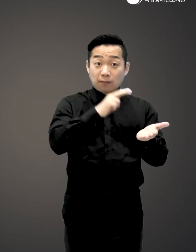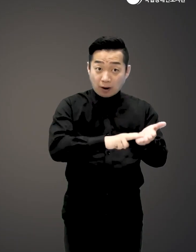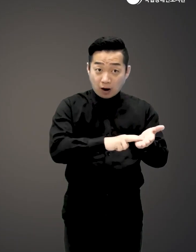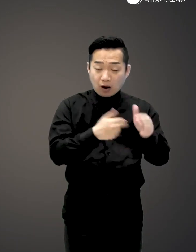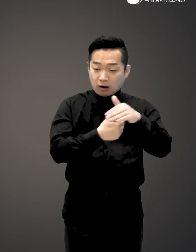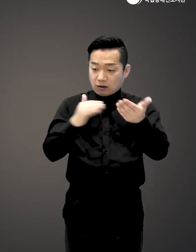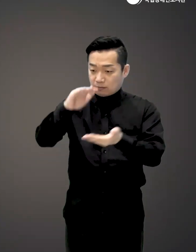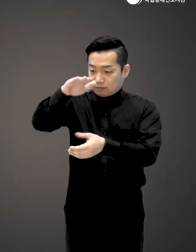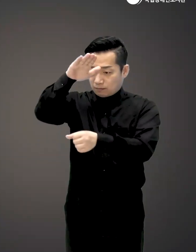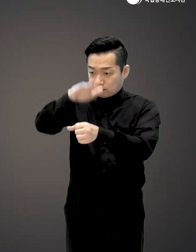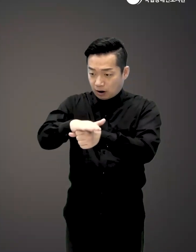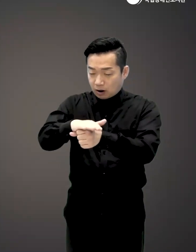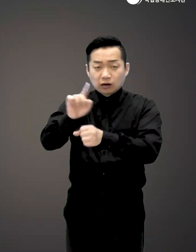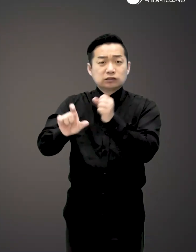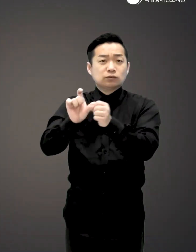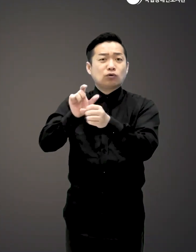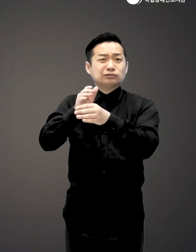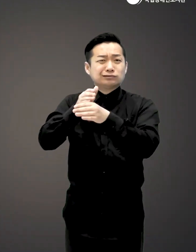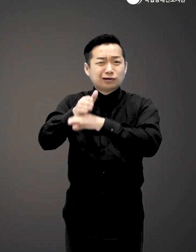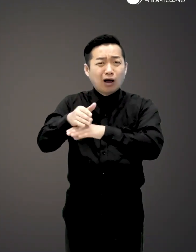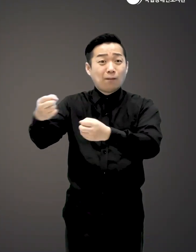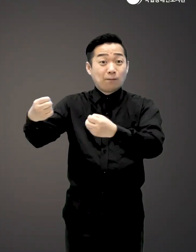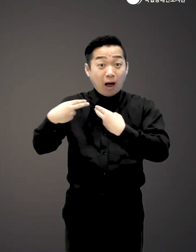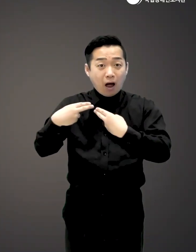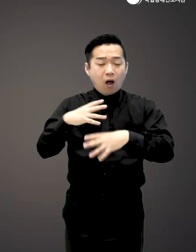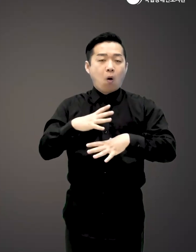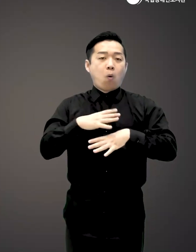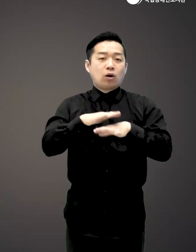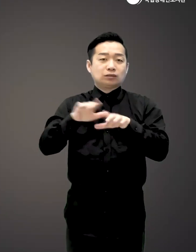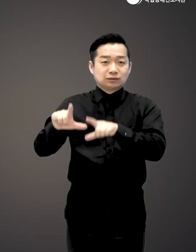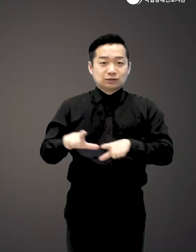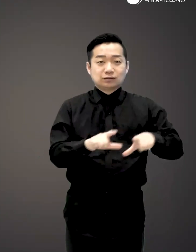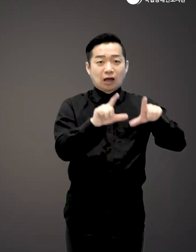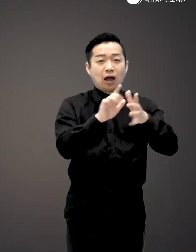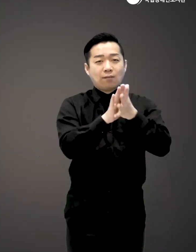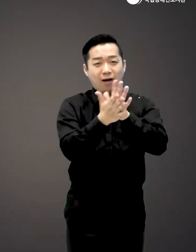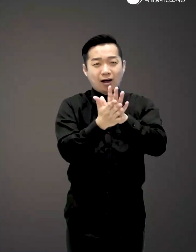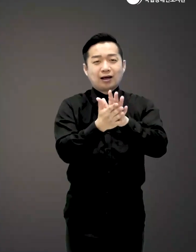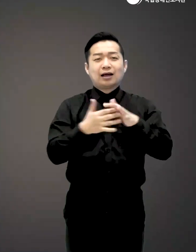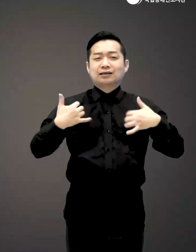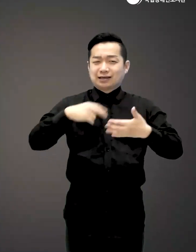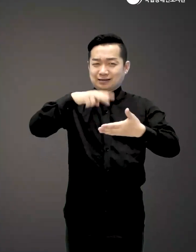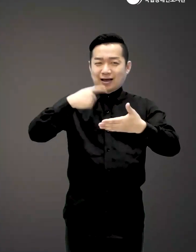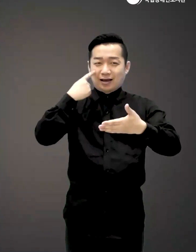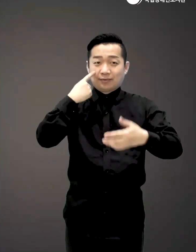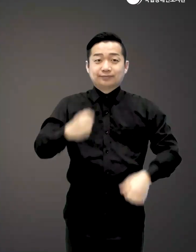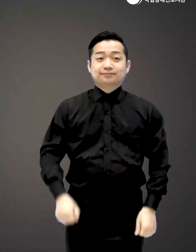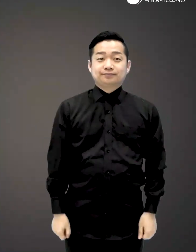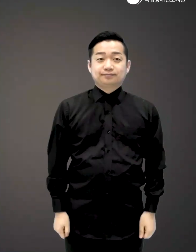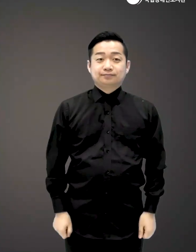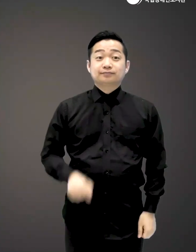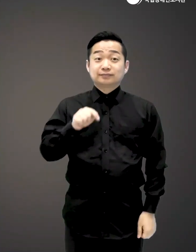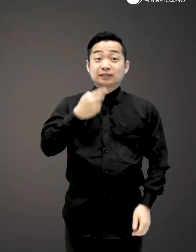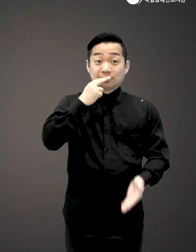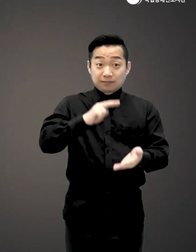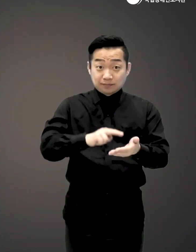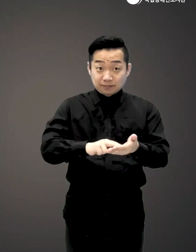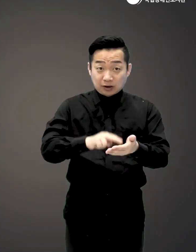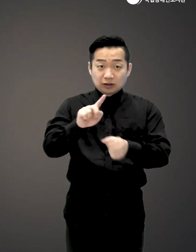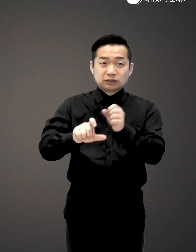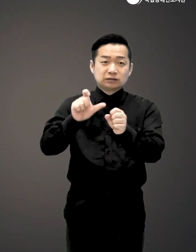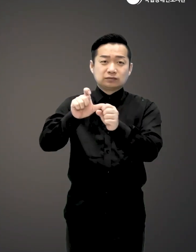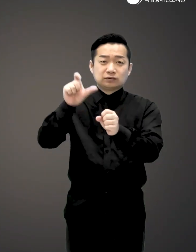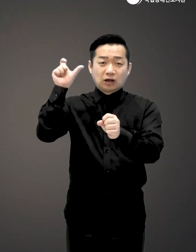포스트캡슐에 섞여 15년 뒤에 도착하여 벌어지는 놀라운 일상의 변화를 읽어보자 이